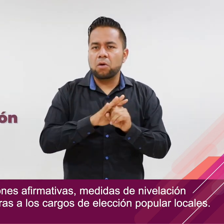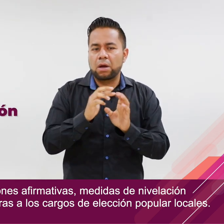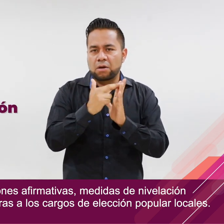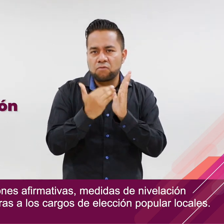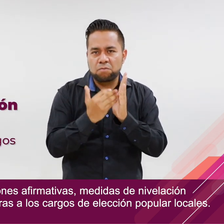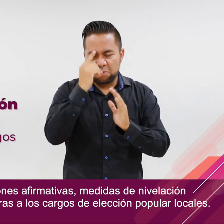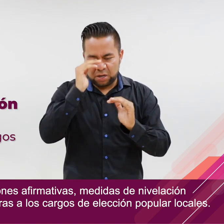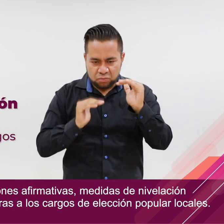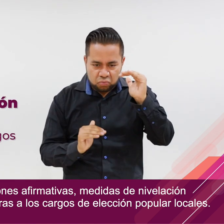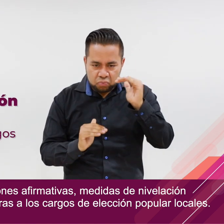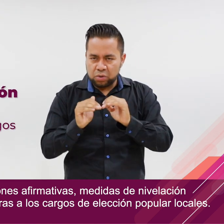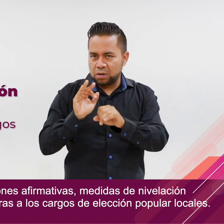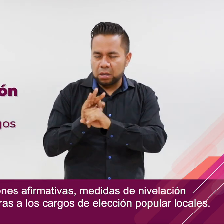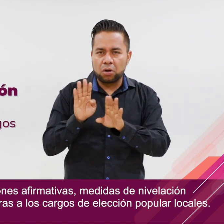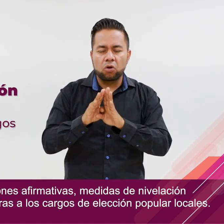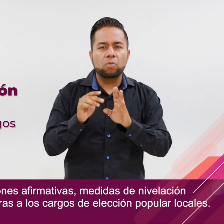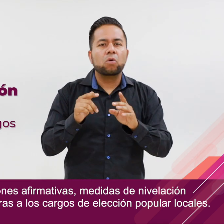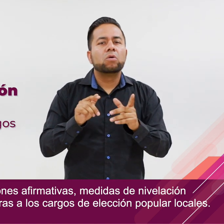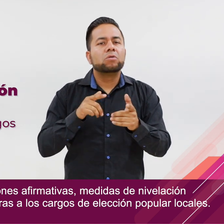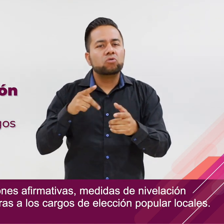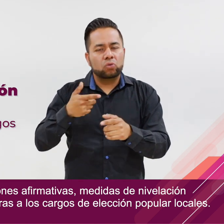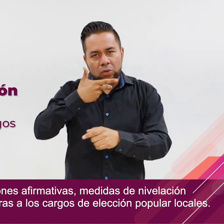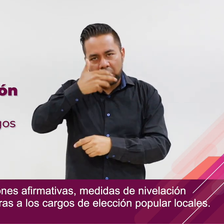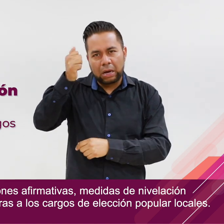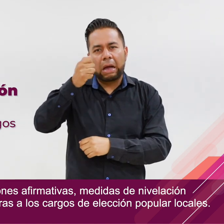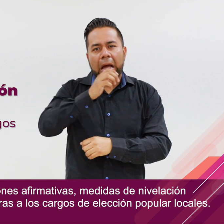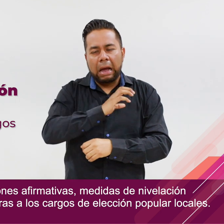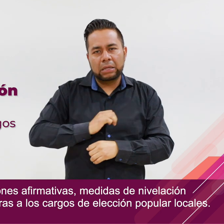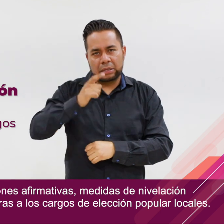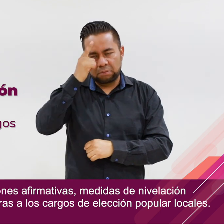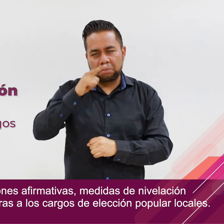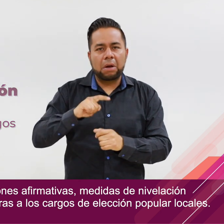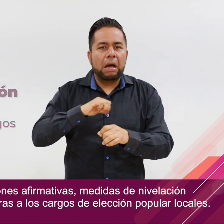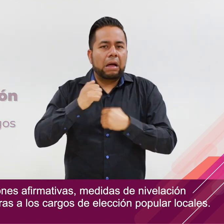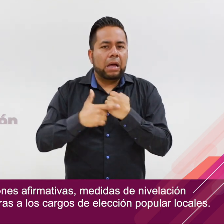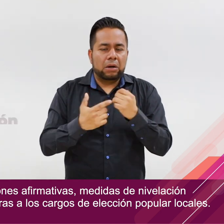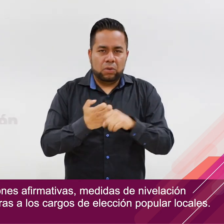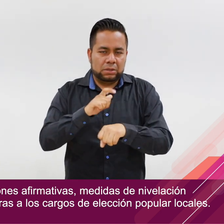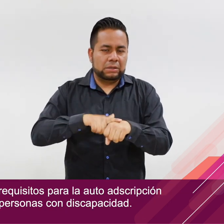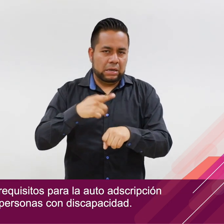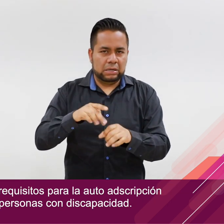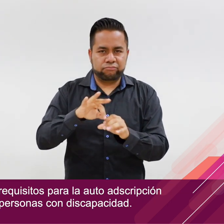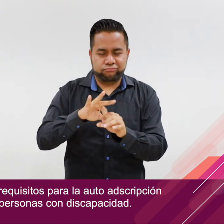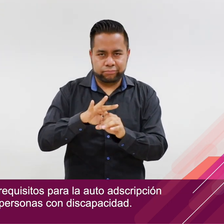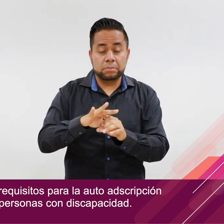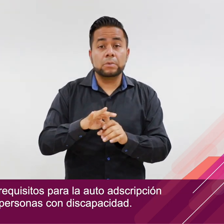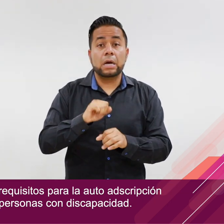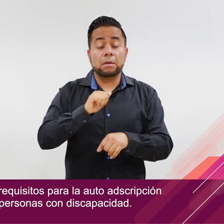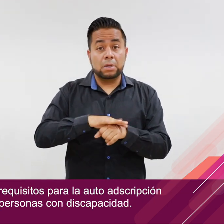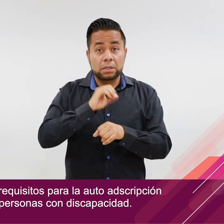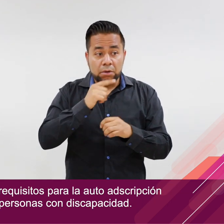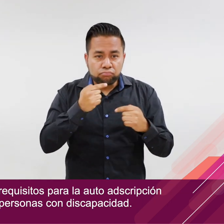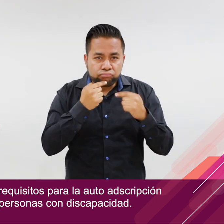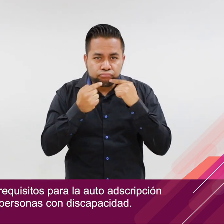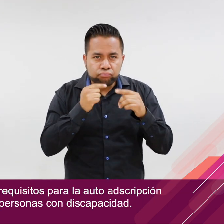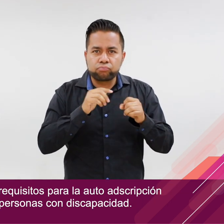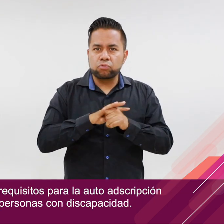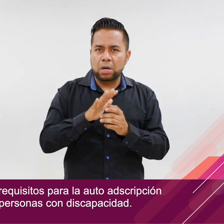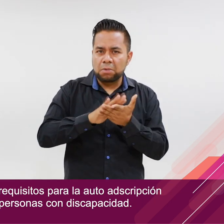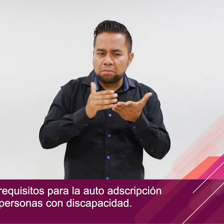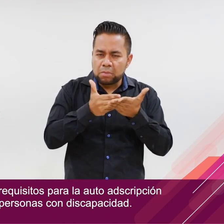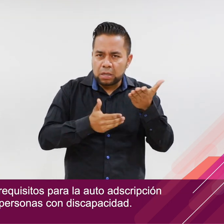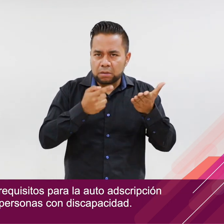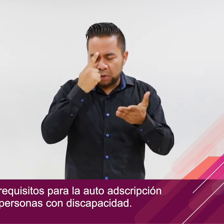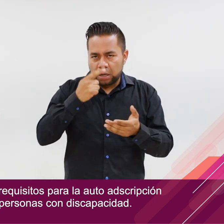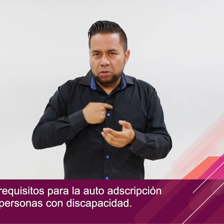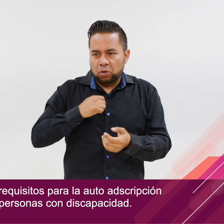de nivelación y cómo garantizar sus candidaturas a los cargos de elección popular locales. Además, discutiremos requisitos para